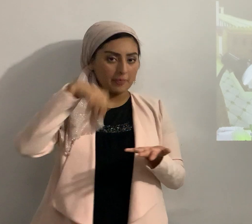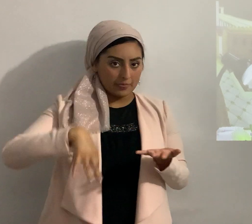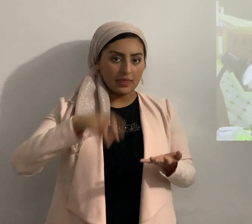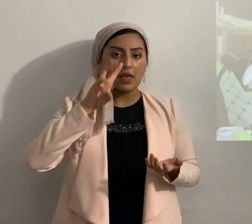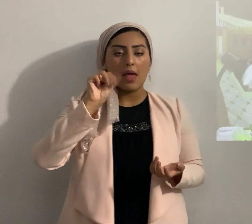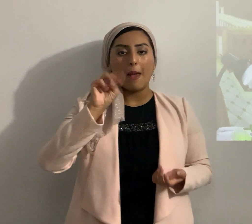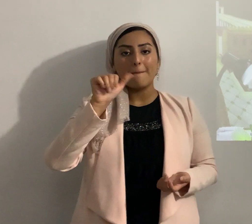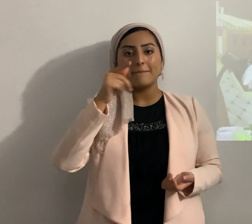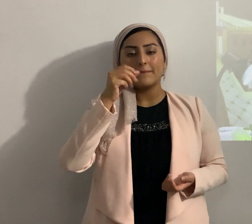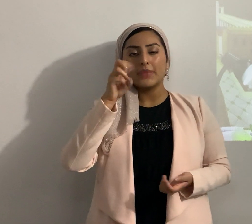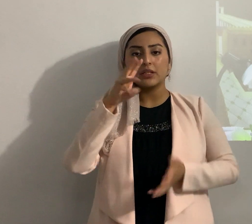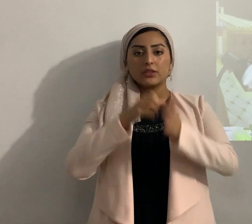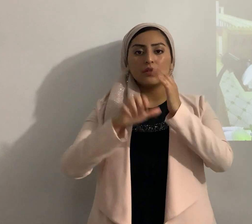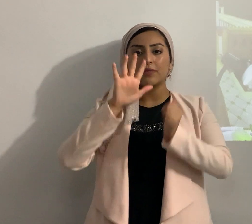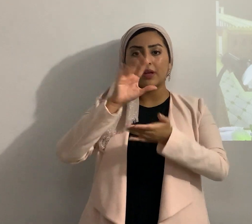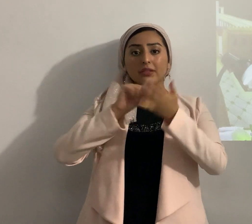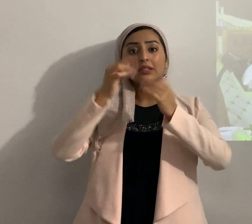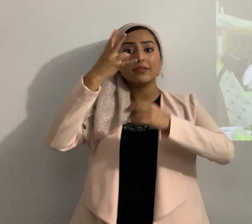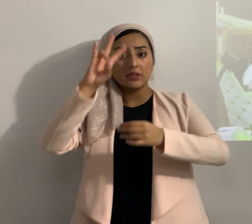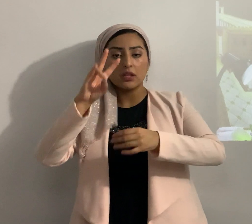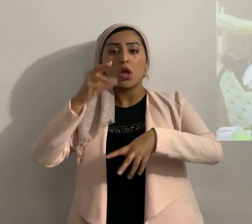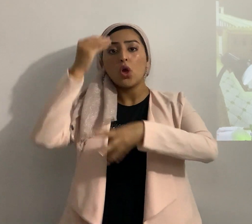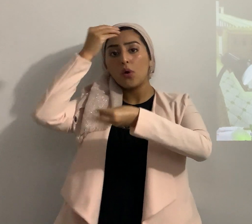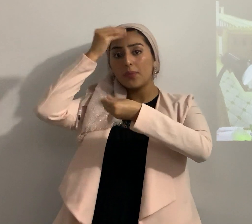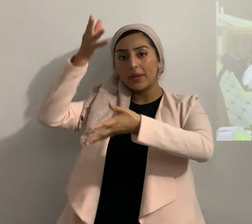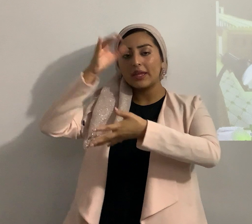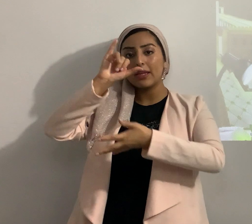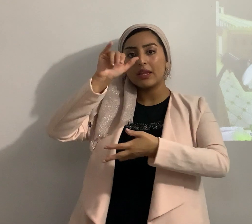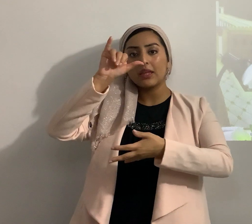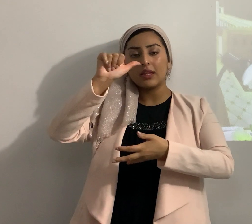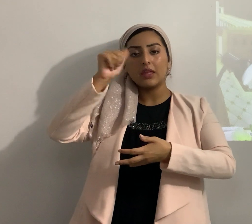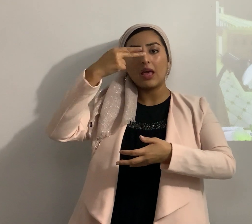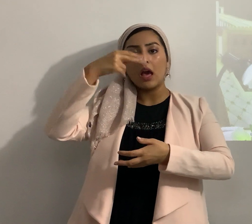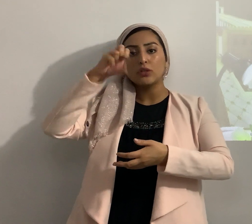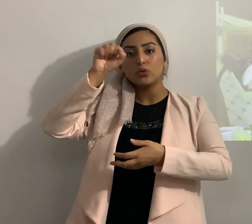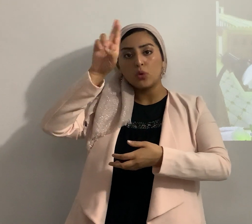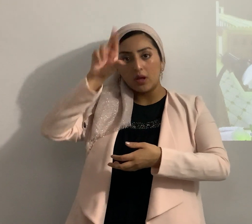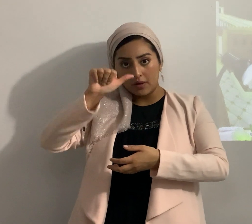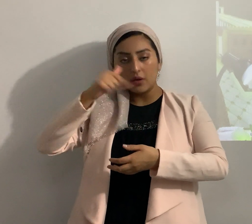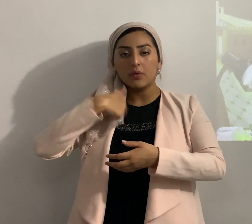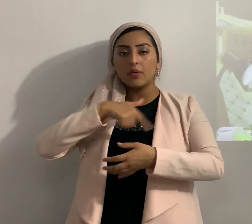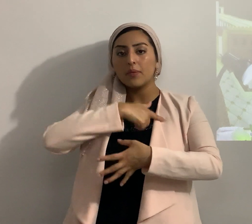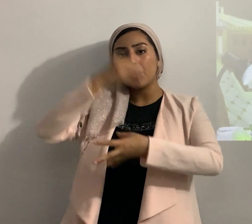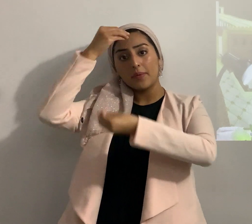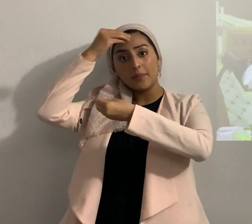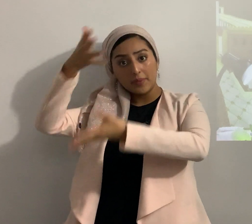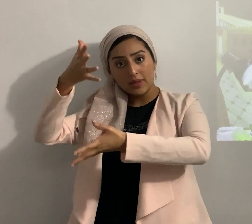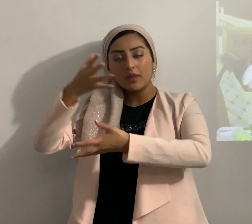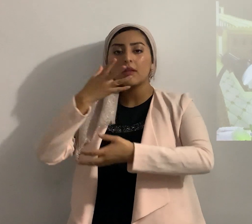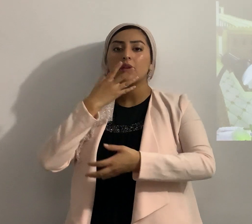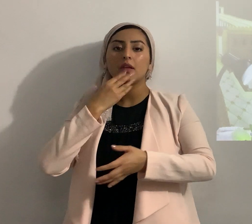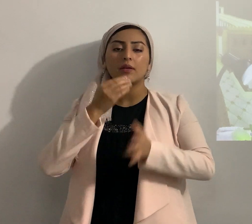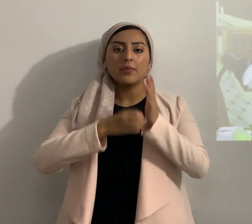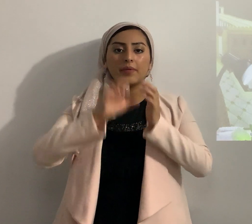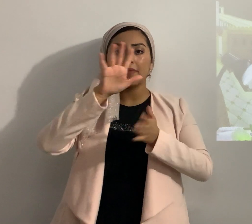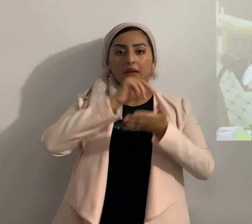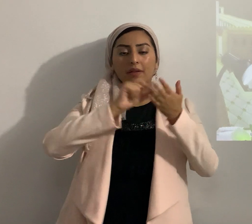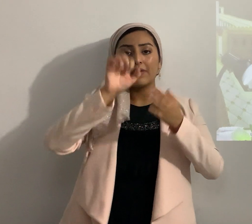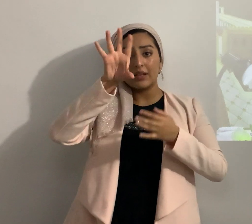5.17 y entonces le obedeces a Yahshua le obedecemos a Yahshua Hebreo 5.9 y el sagrado de